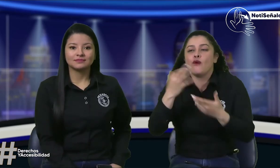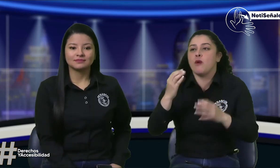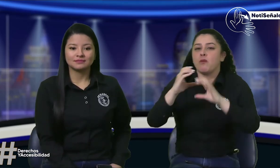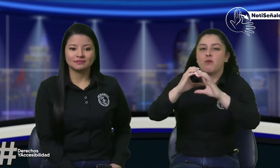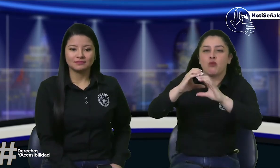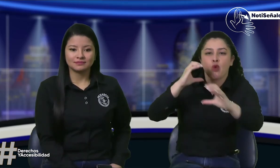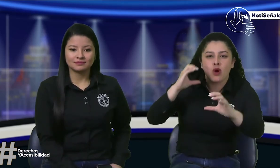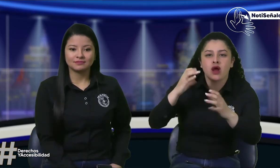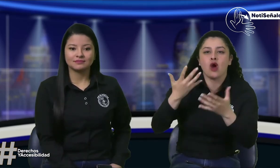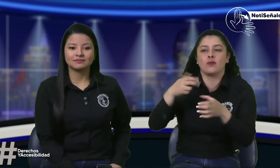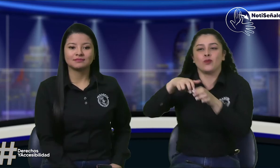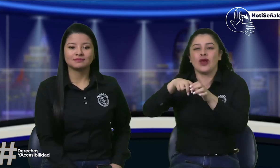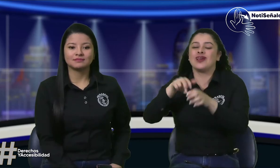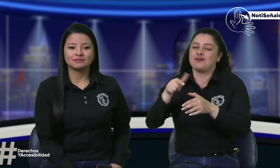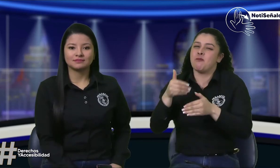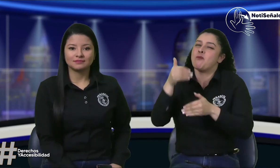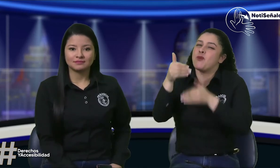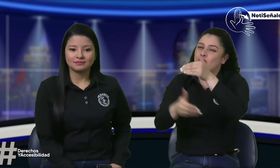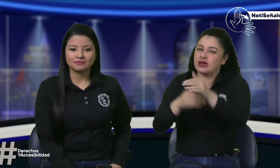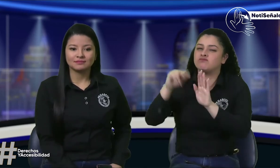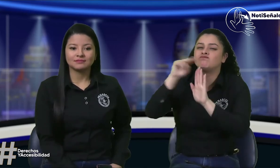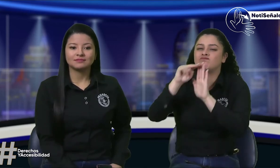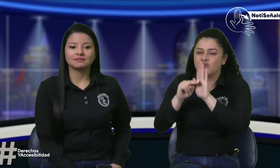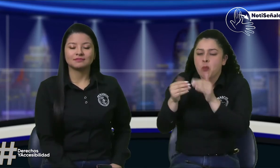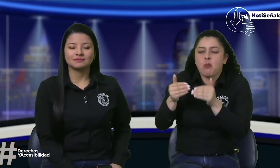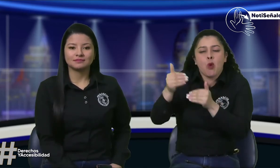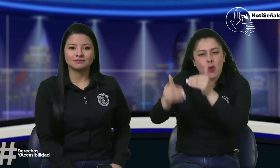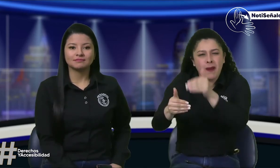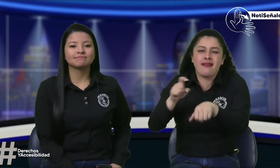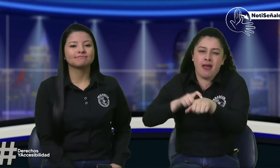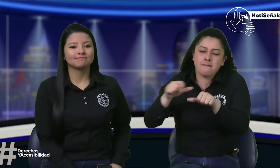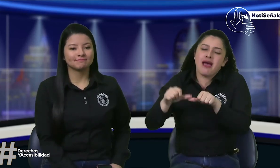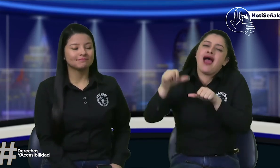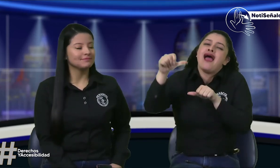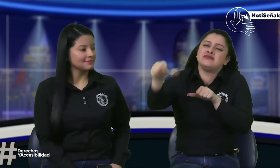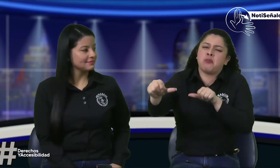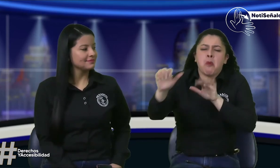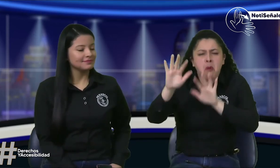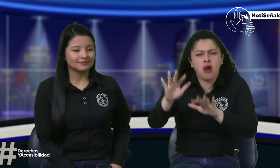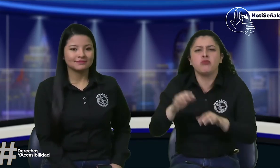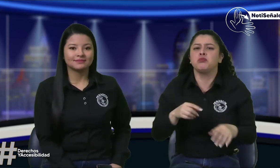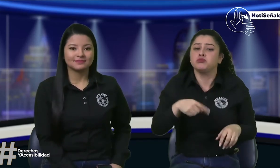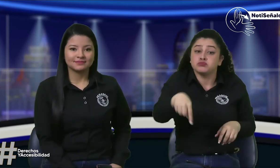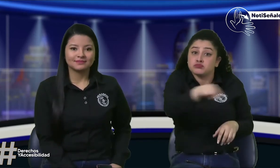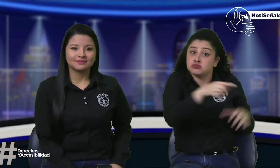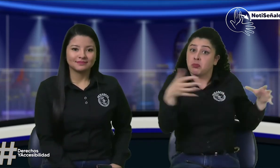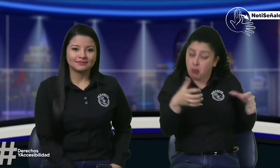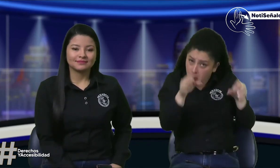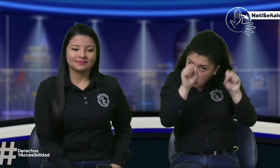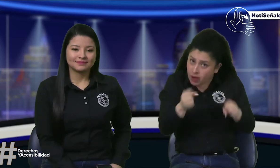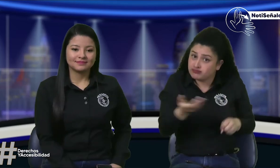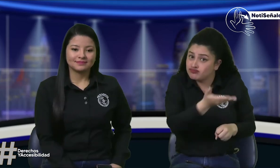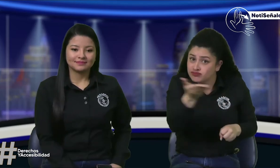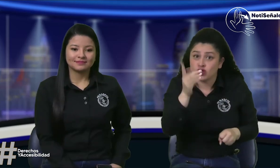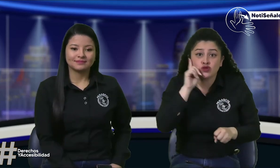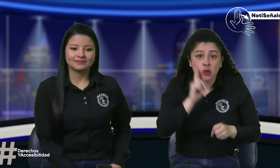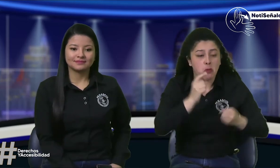o sea taxis buses que ya es transporte público va en proceso esta normativa pero ya las